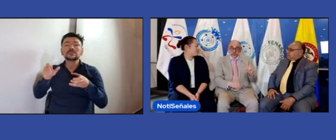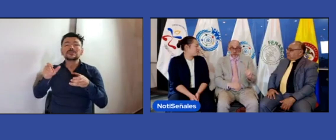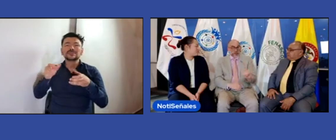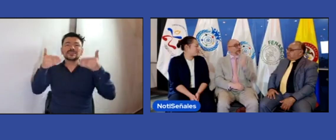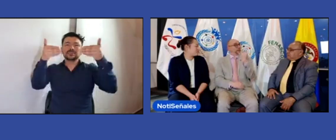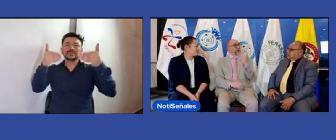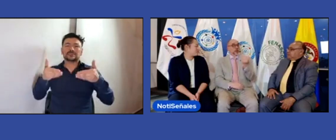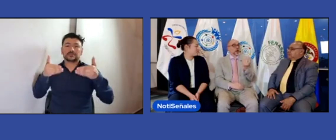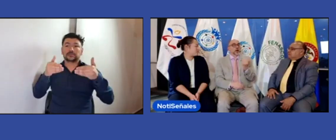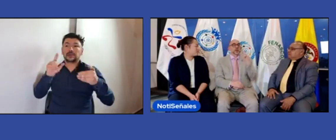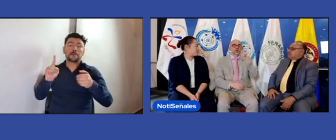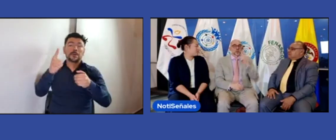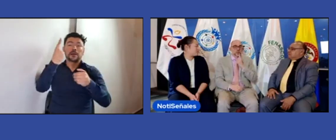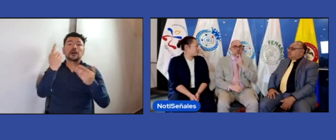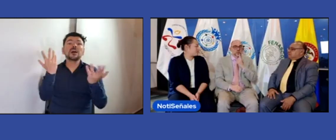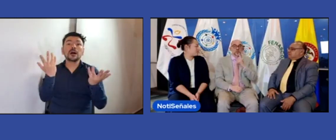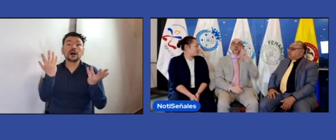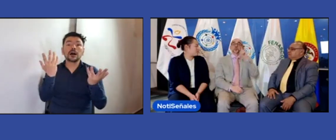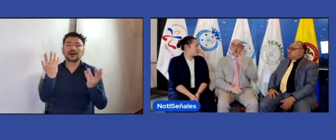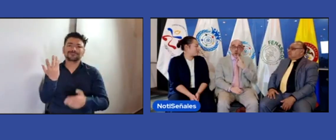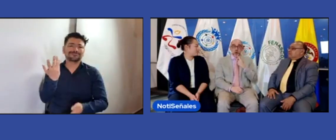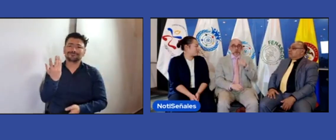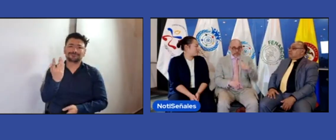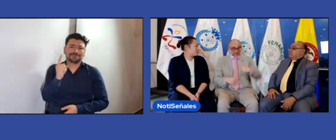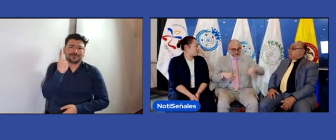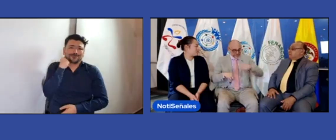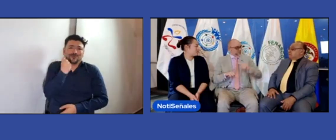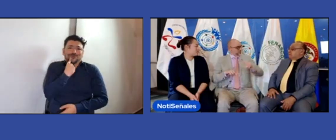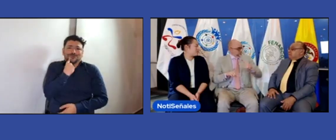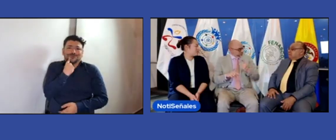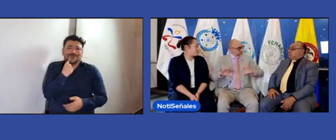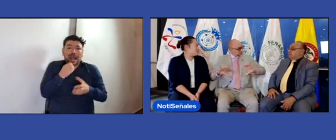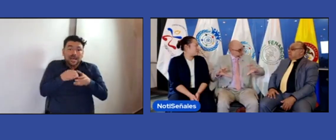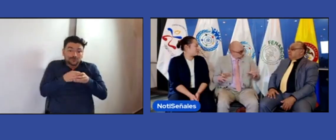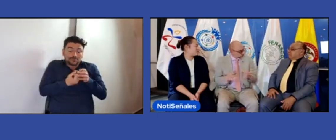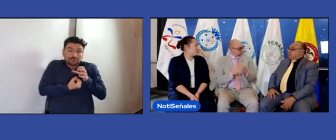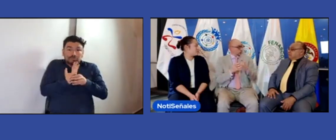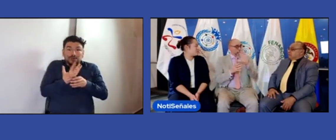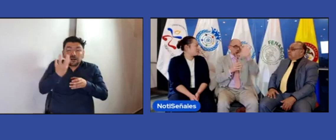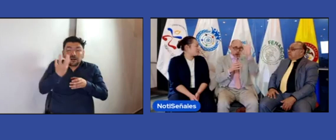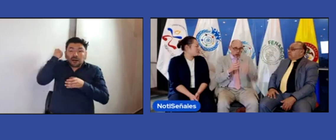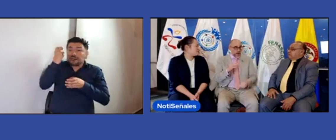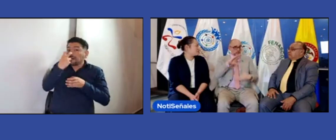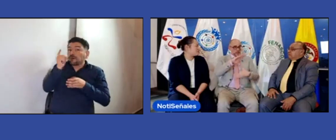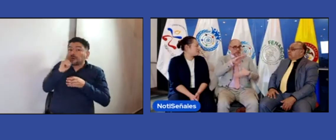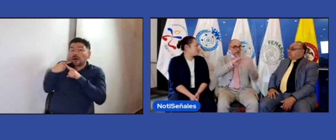asociación de personas sordas acá.